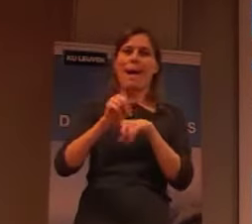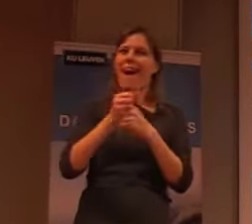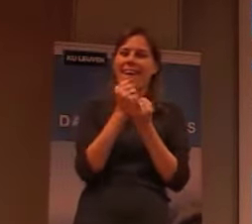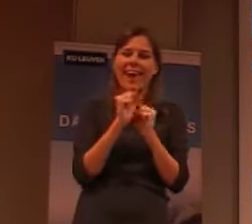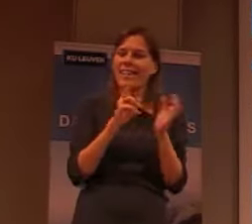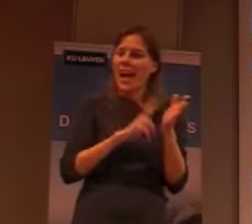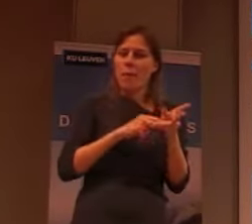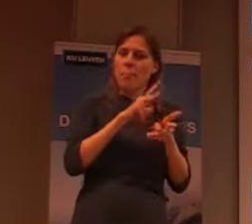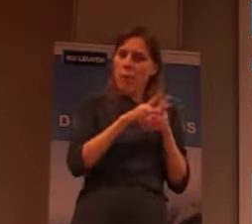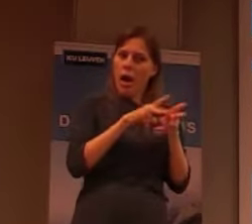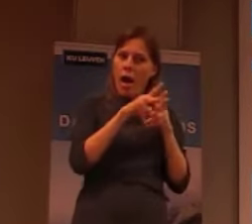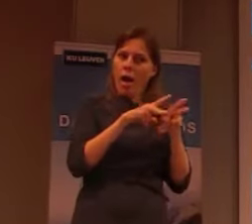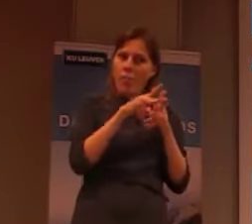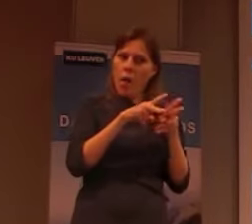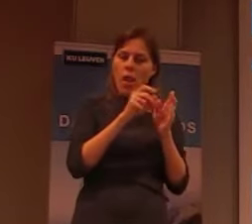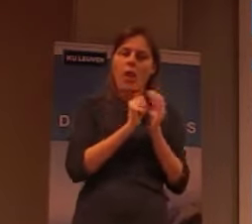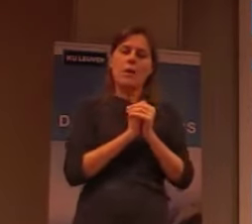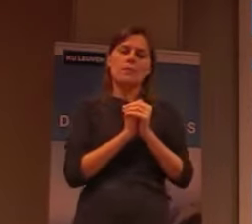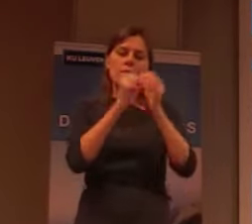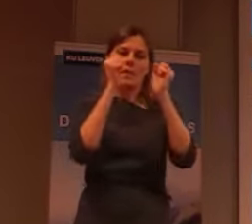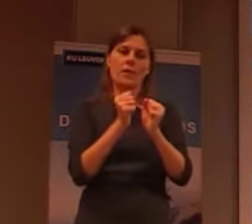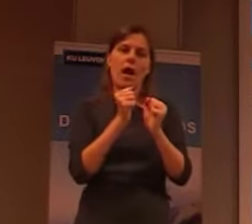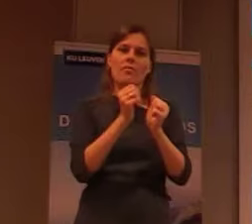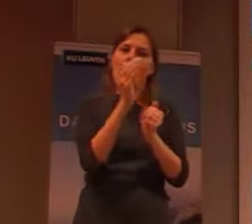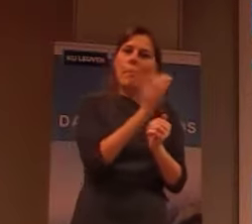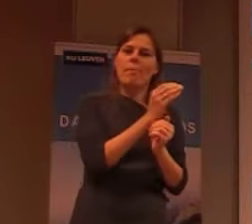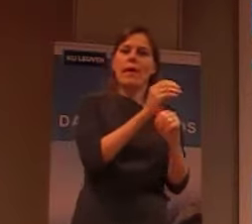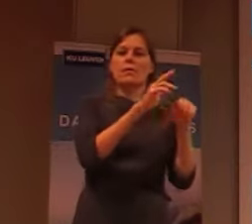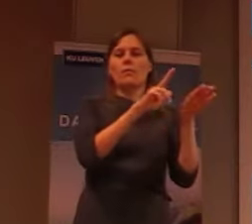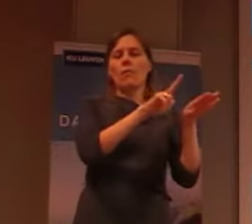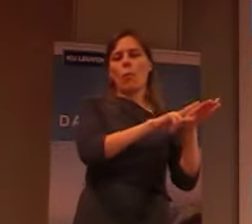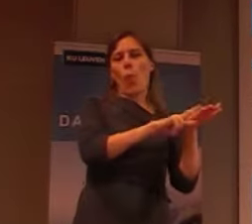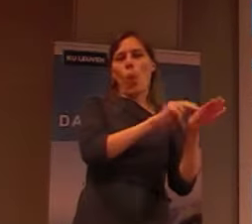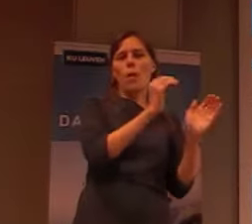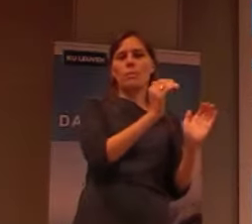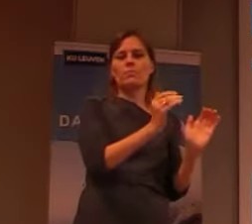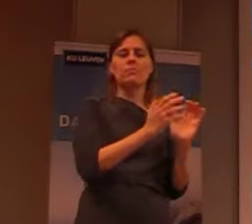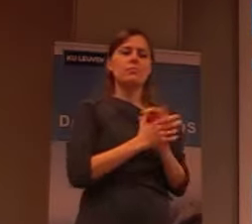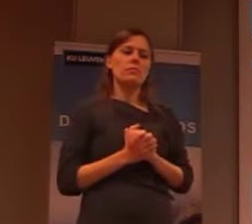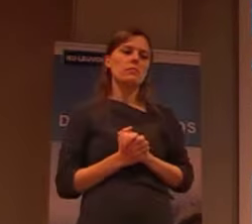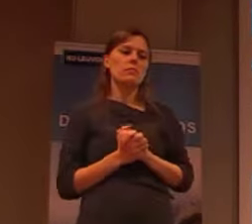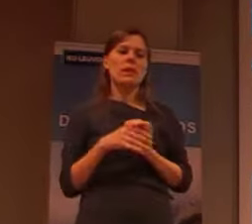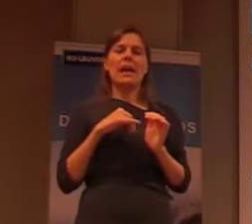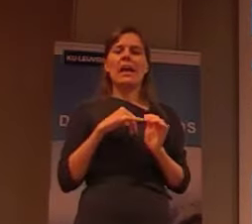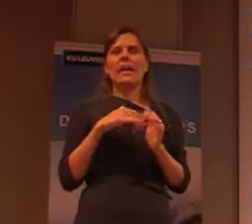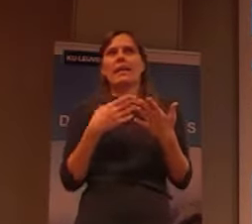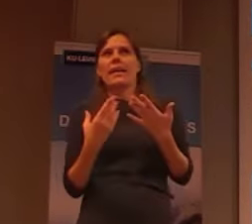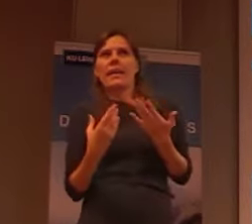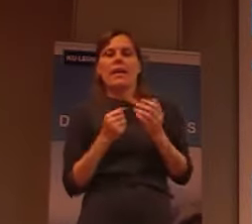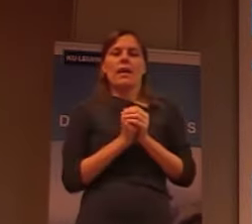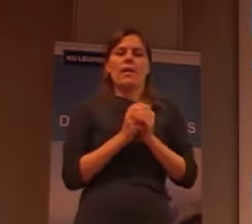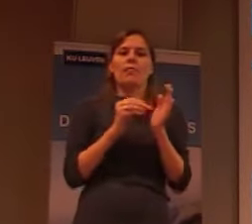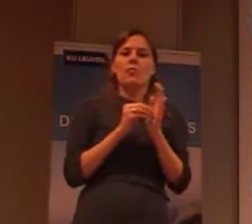behandeld kunnen worden, dus kunnen hier verblijven. Dus je hebt een soort van, toch nog poging van